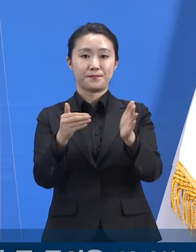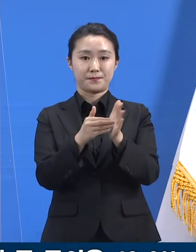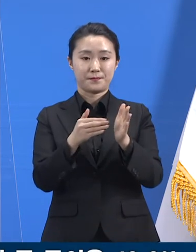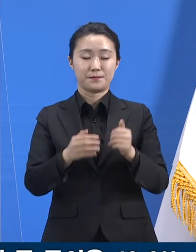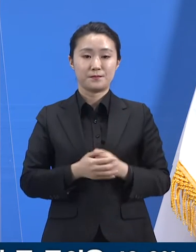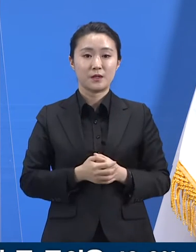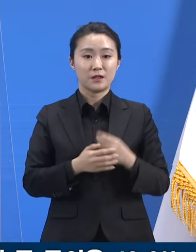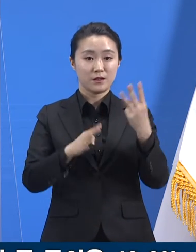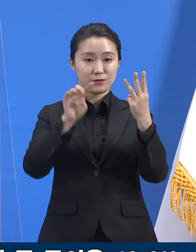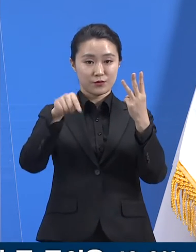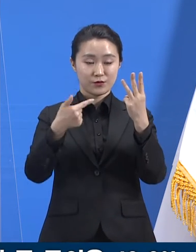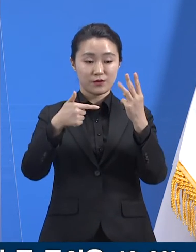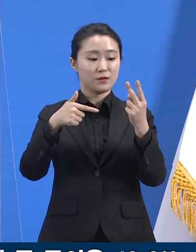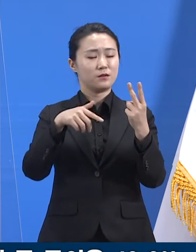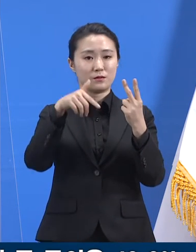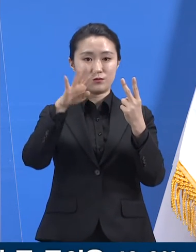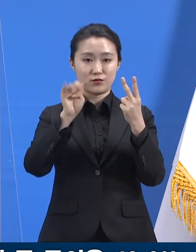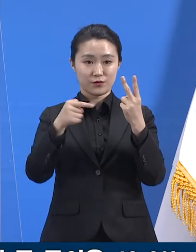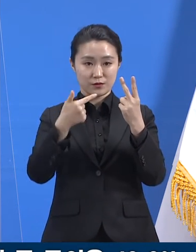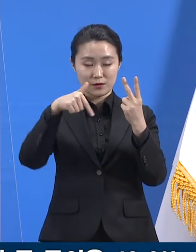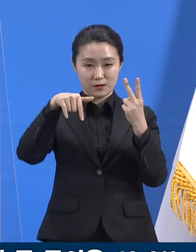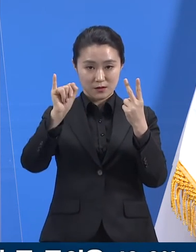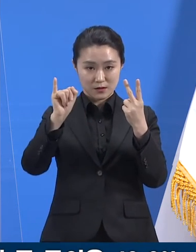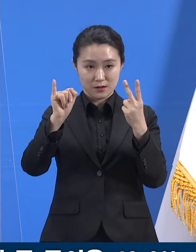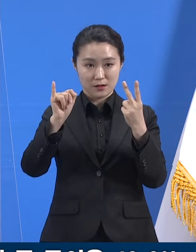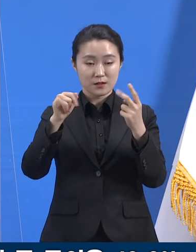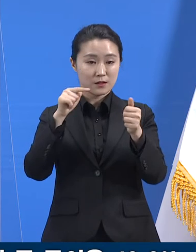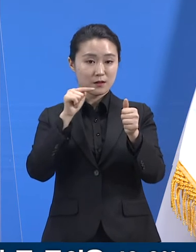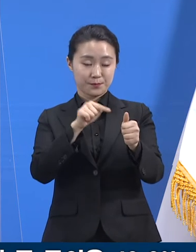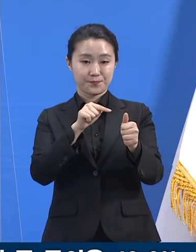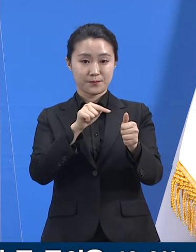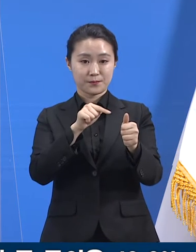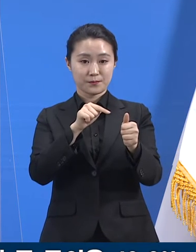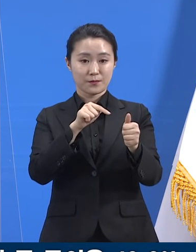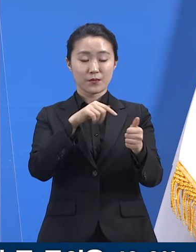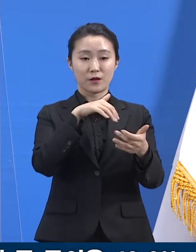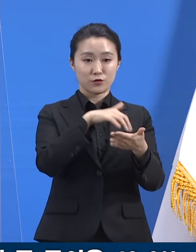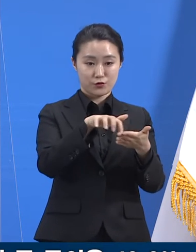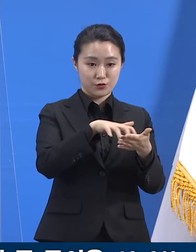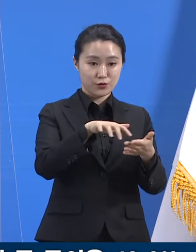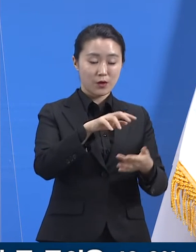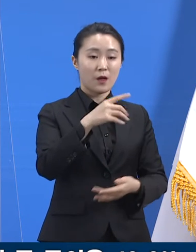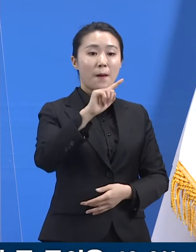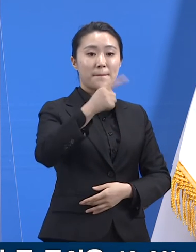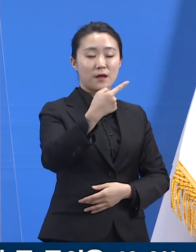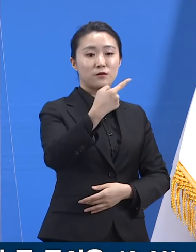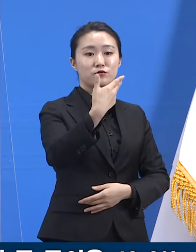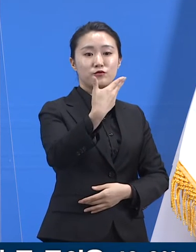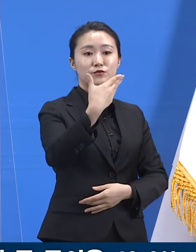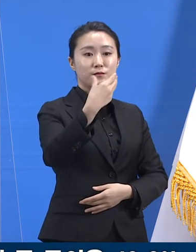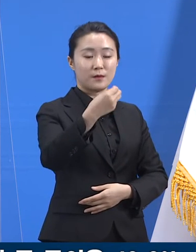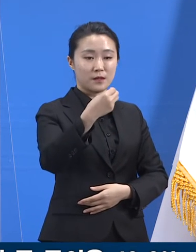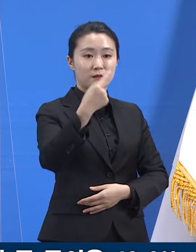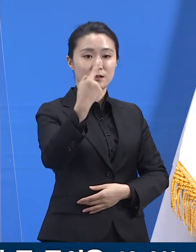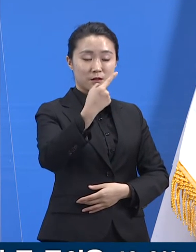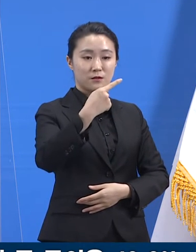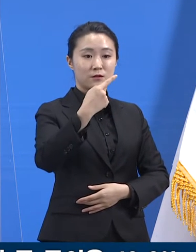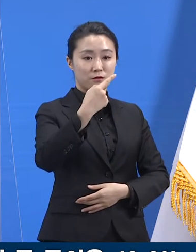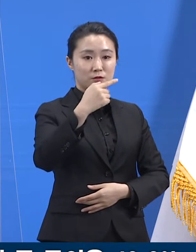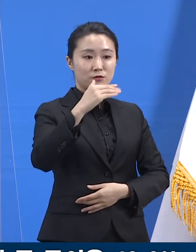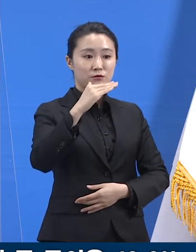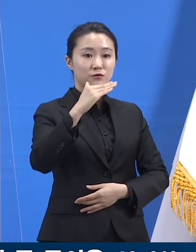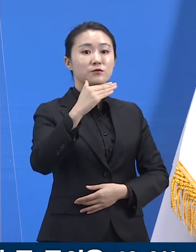2분기 대상 예방접종의 경우는 총 대상자 109만 1,992명 중